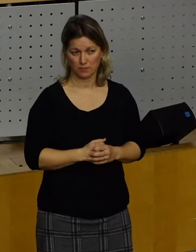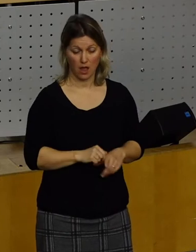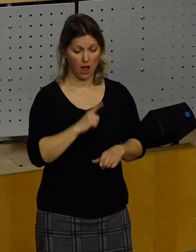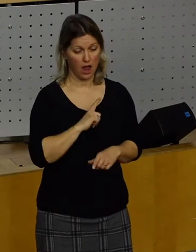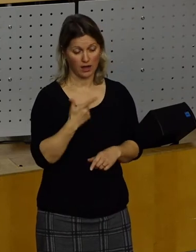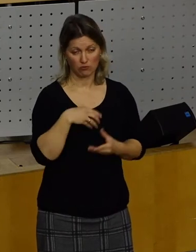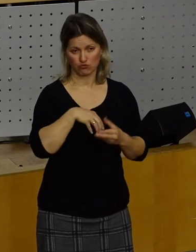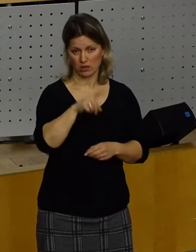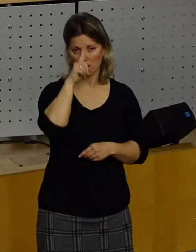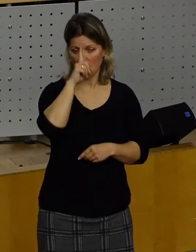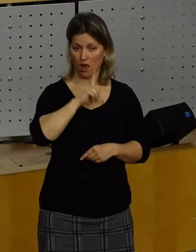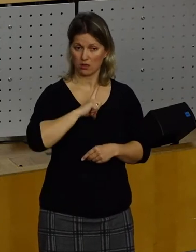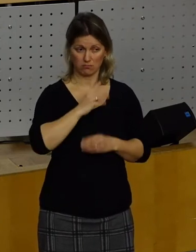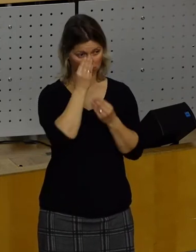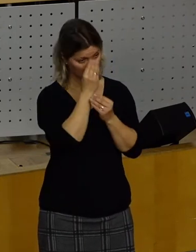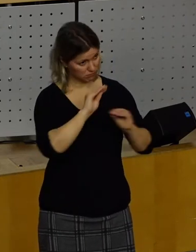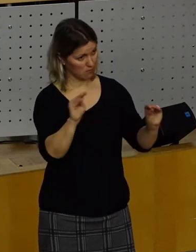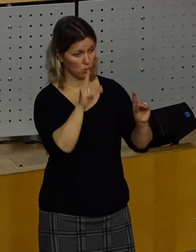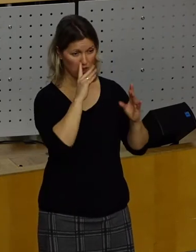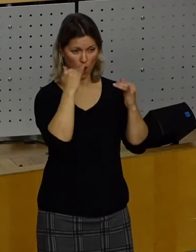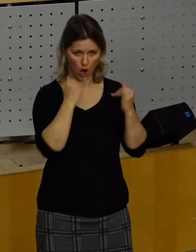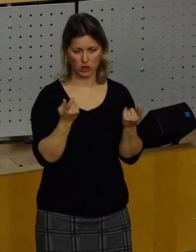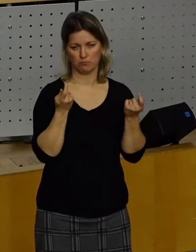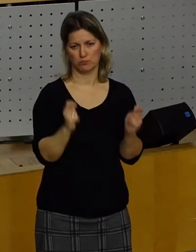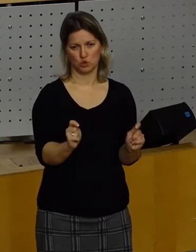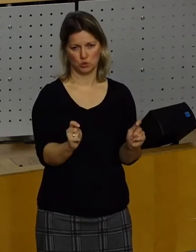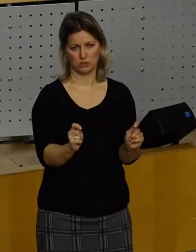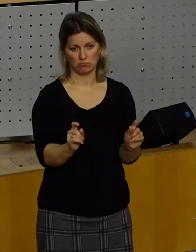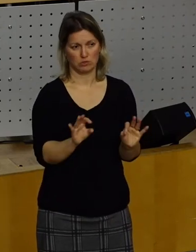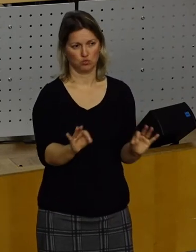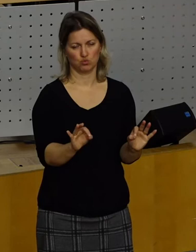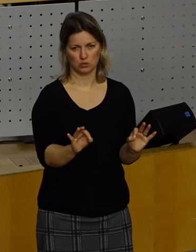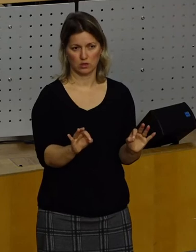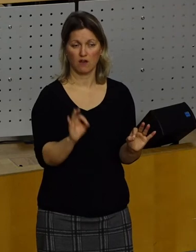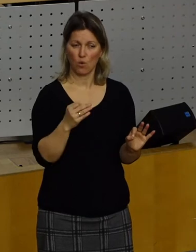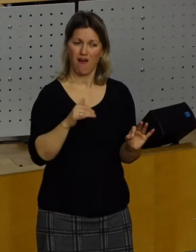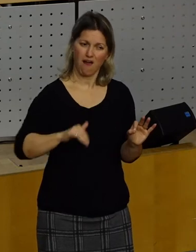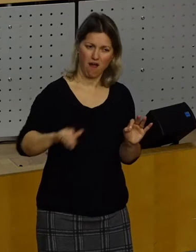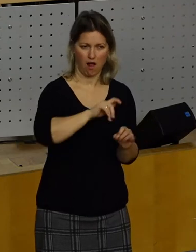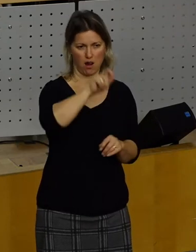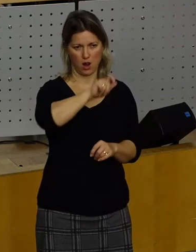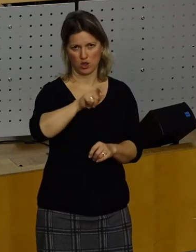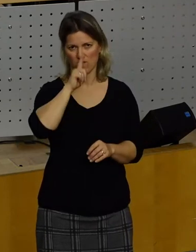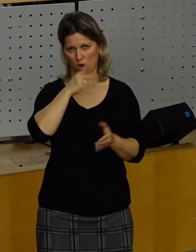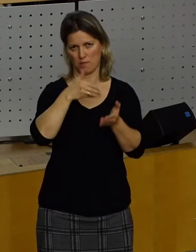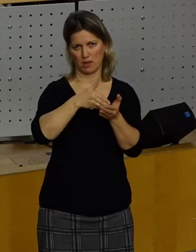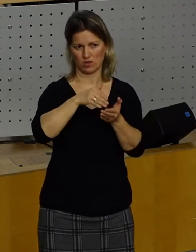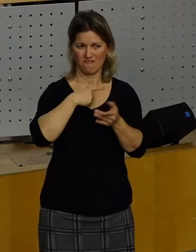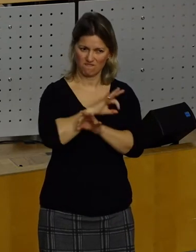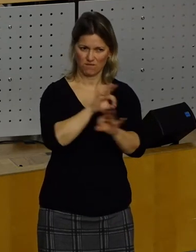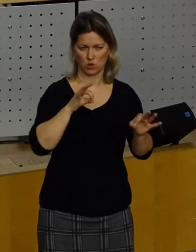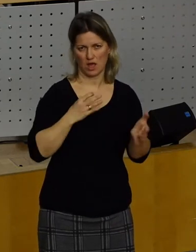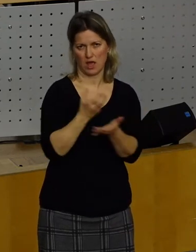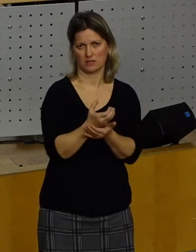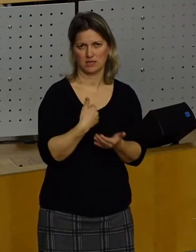Stadtrates, wenn wir das heute so beschließen, dass wir uns für alle Menschen mit Beeinträchtigungen einsetzen. Und ich möchte noch einmal